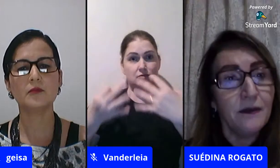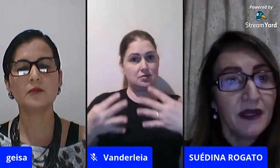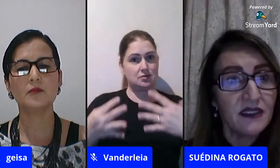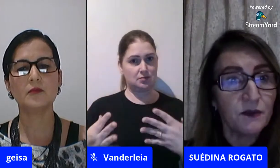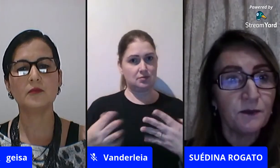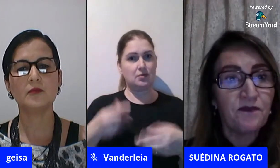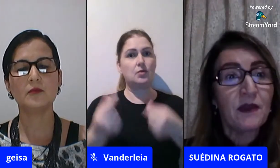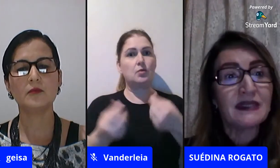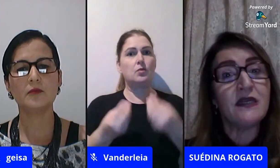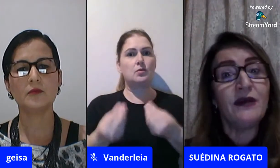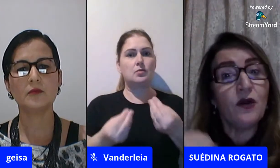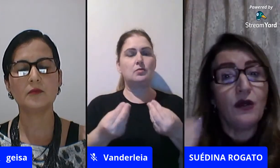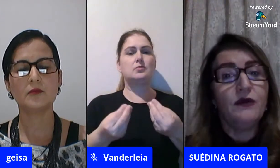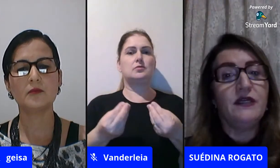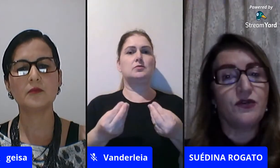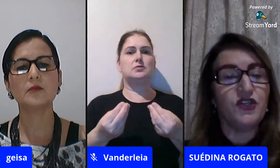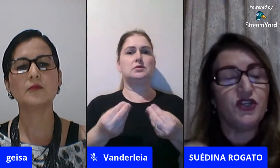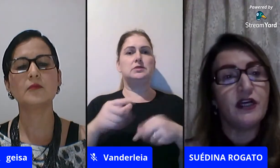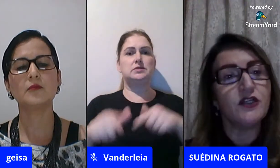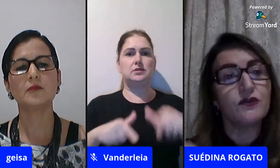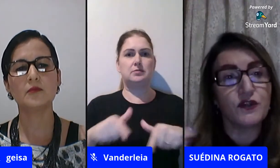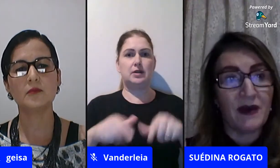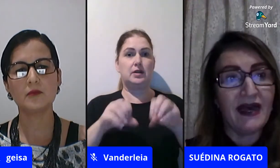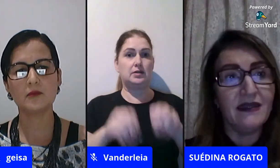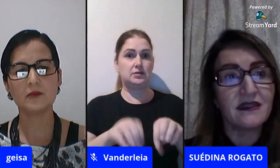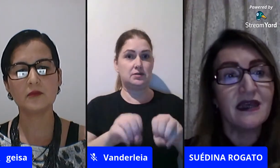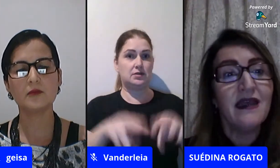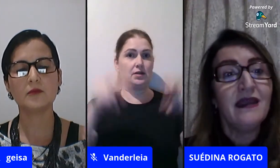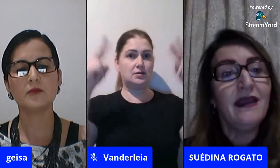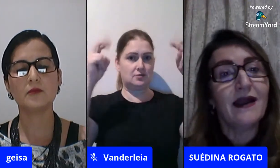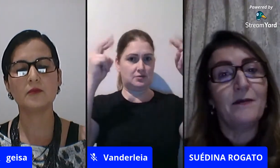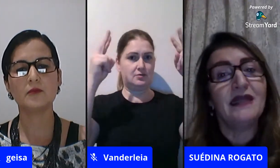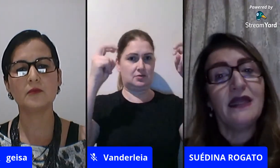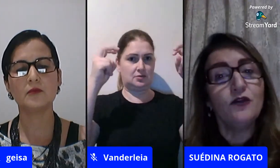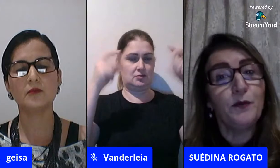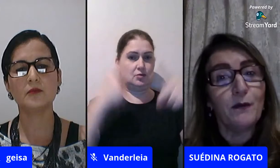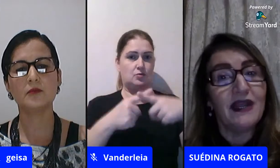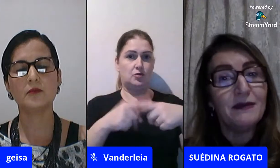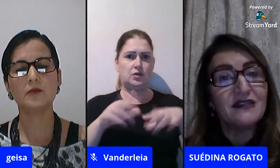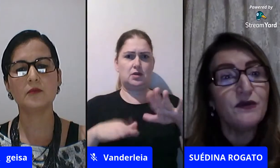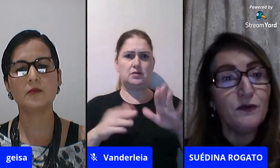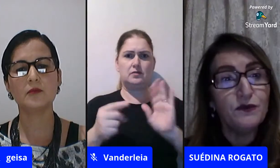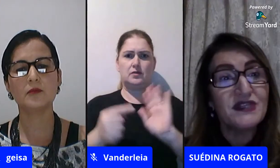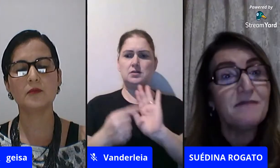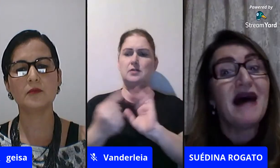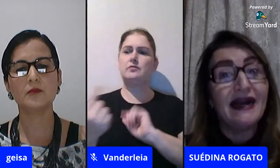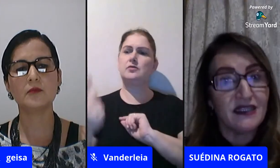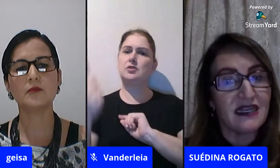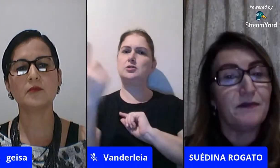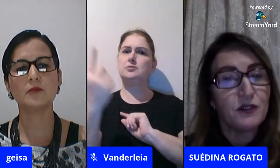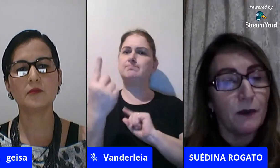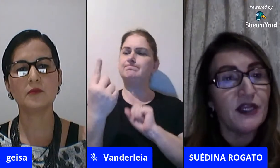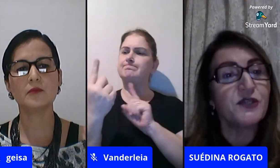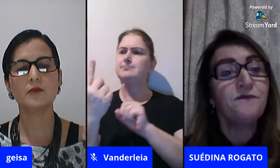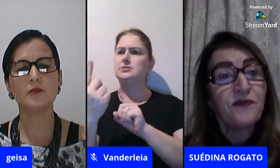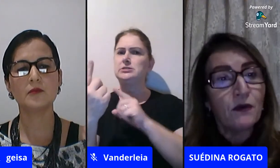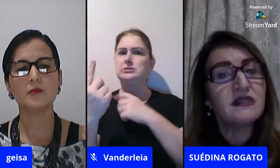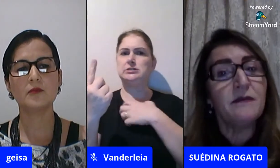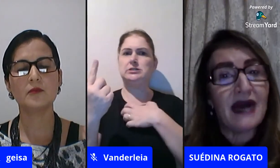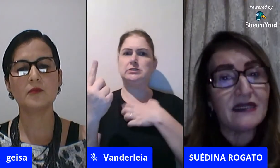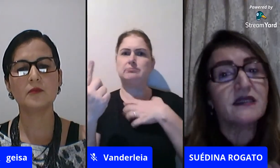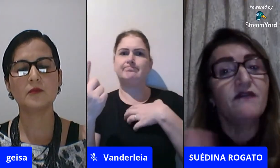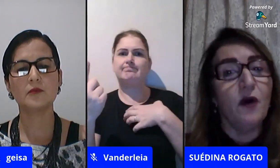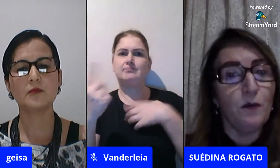temáticas com ele mesmo senão ele corre o risco de ir diante dos pais e acabar tendo problemas nos embates né principalmente